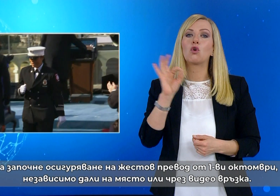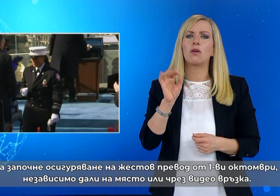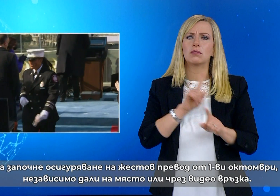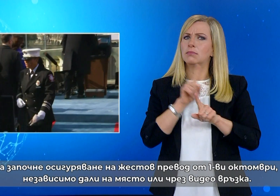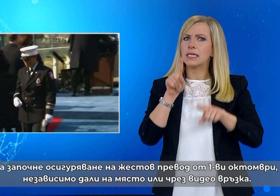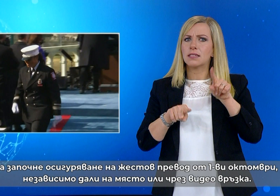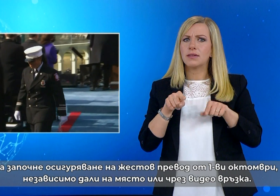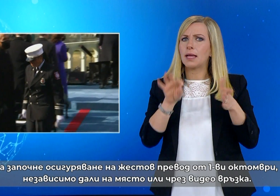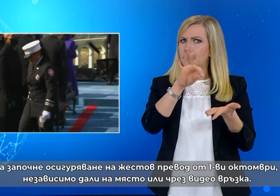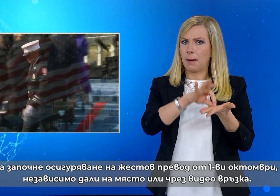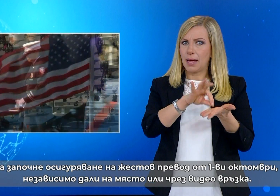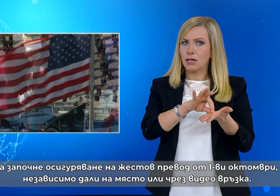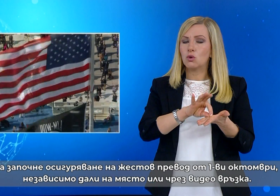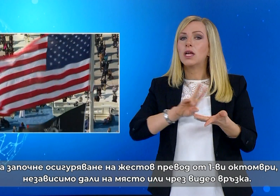на място или чрез видеовръзка.